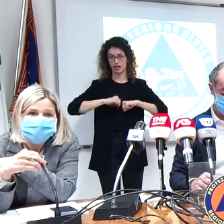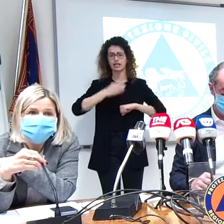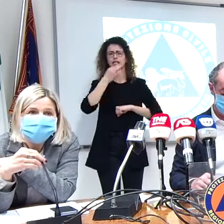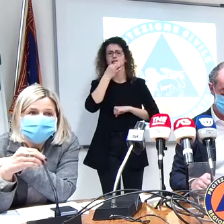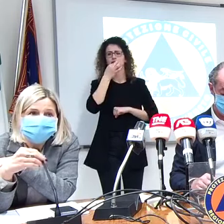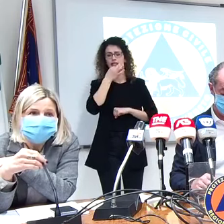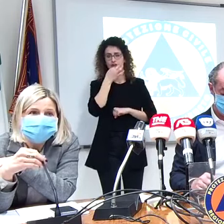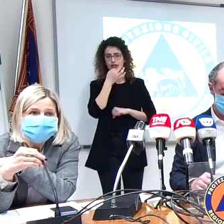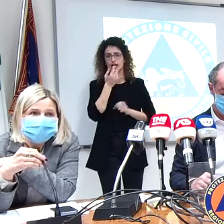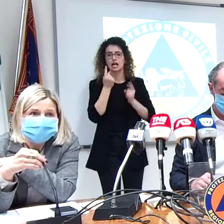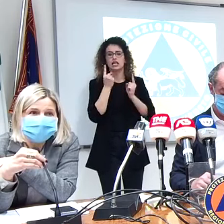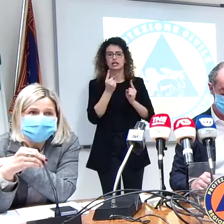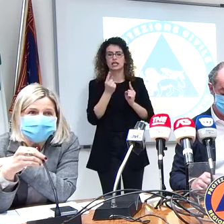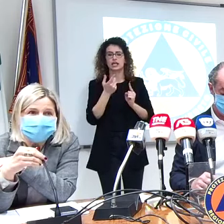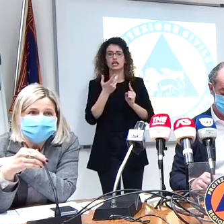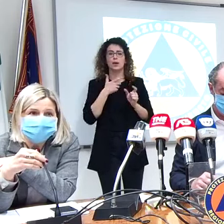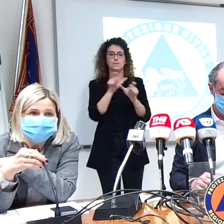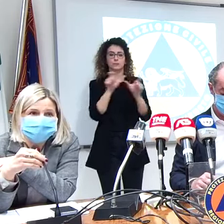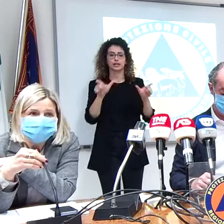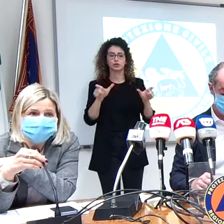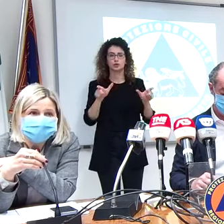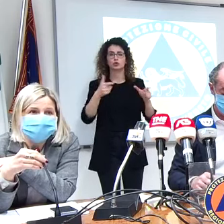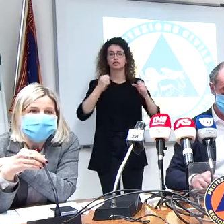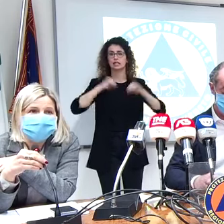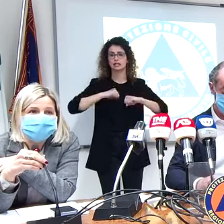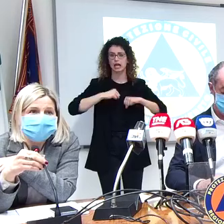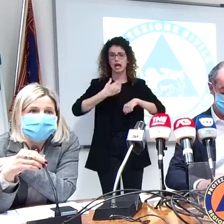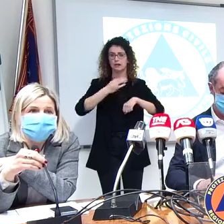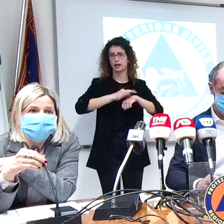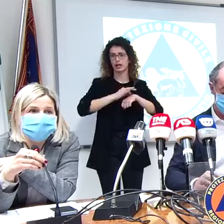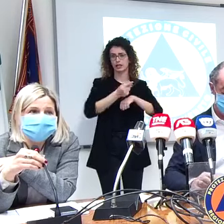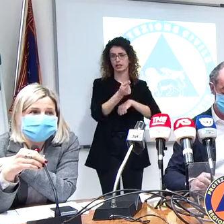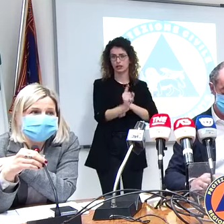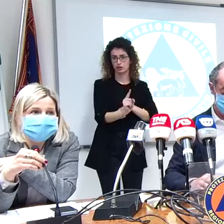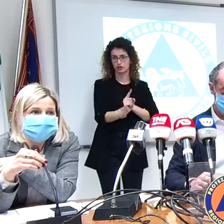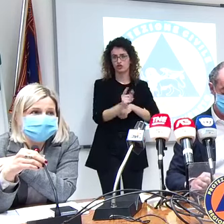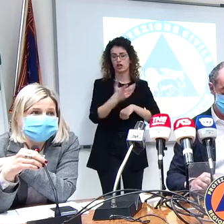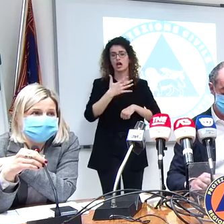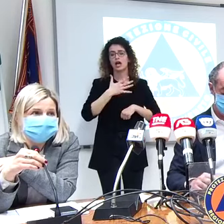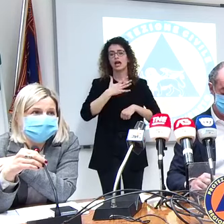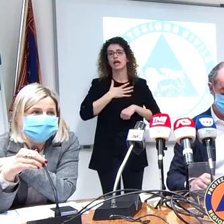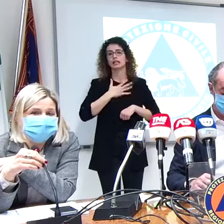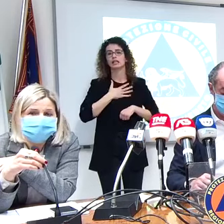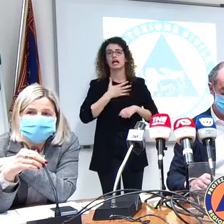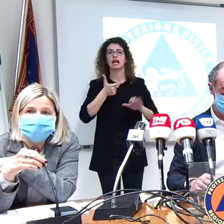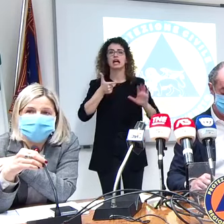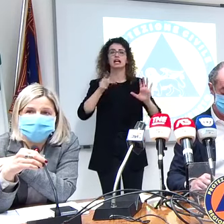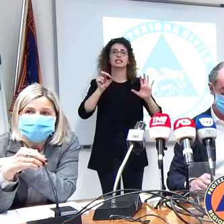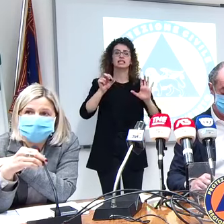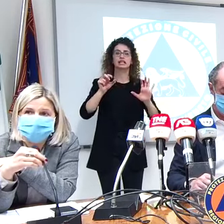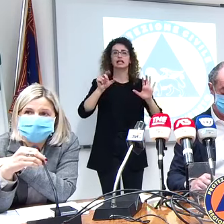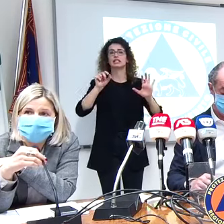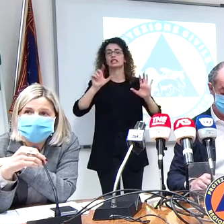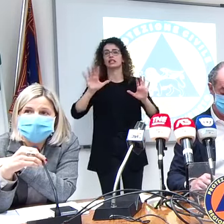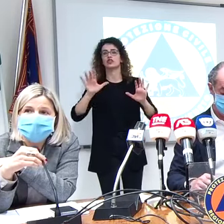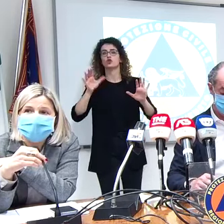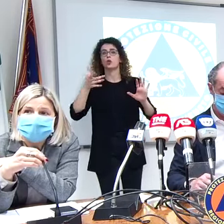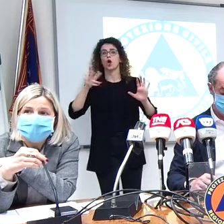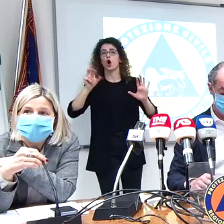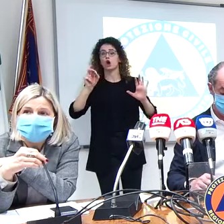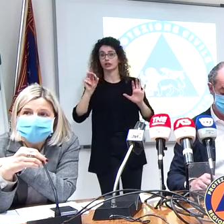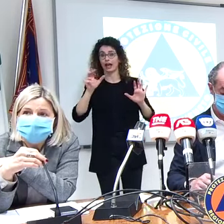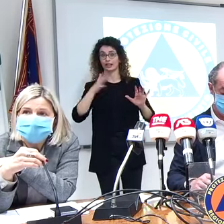ci sono soggetti sani che non hanno patologie, che hanno 70, 75, 80, 85 anni,